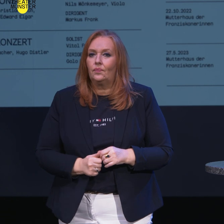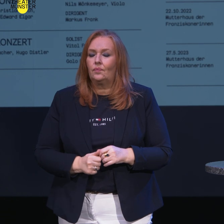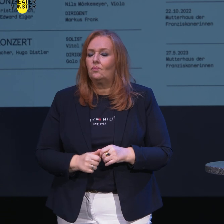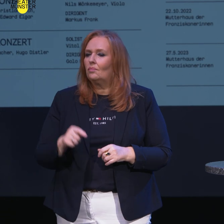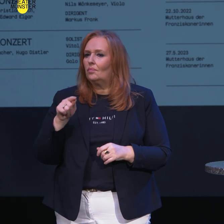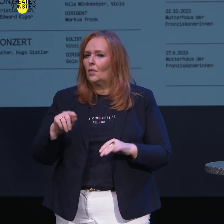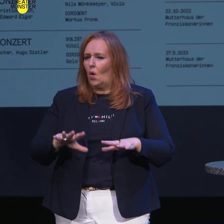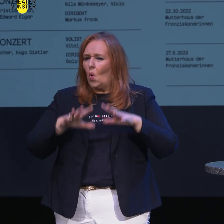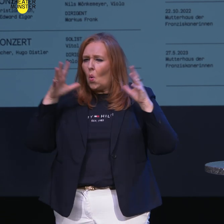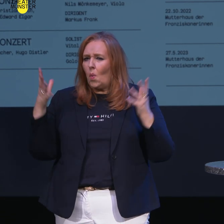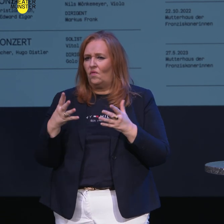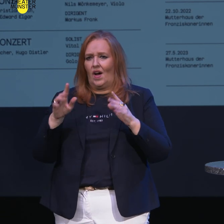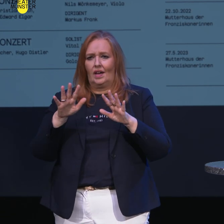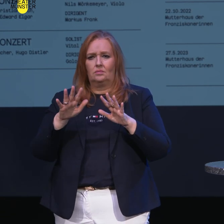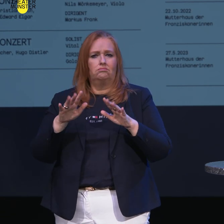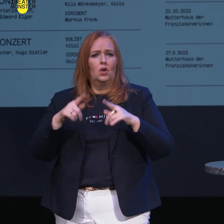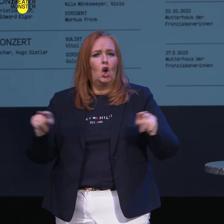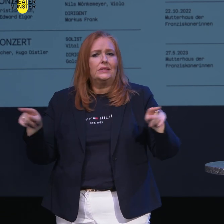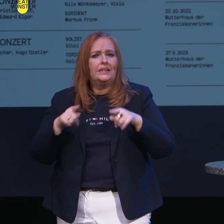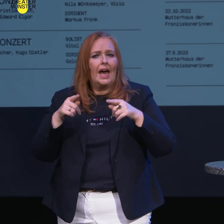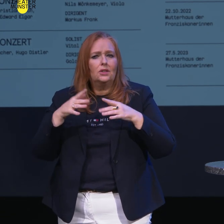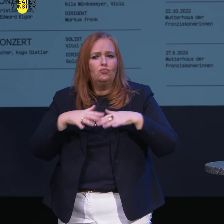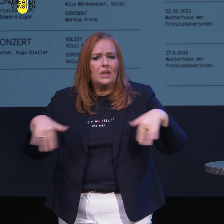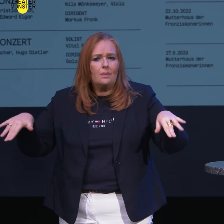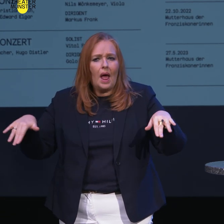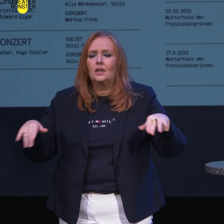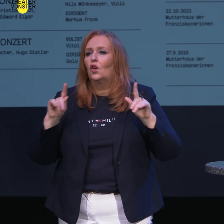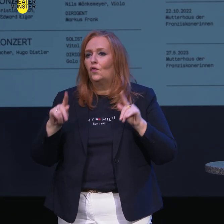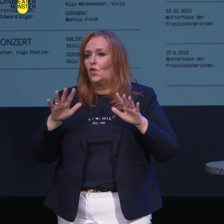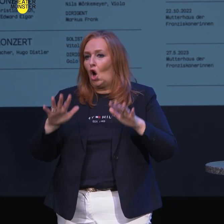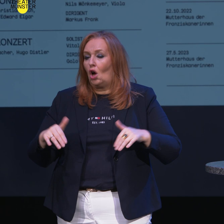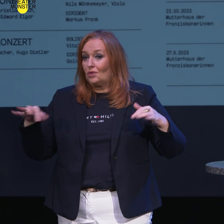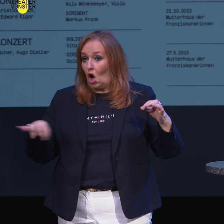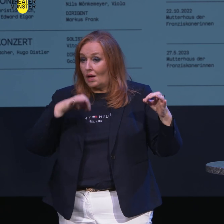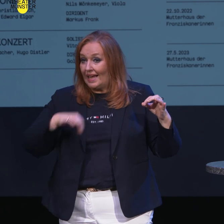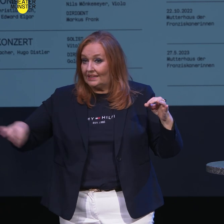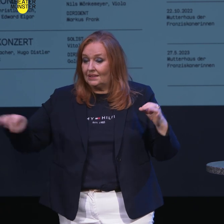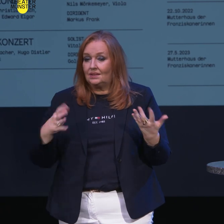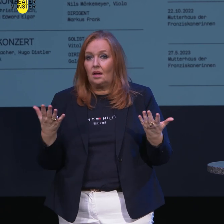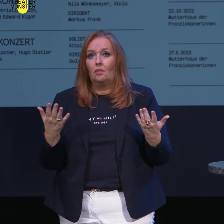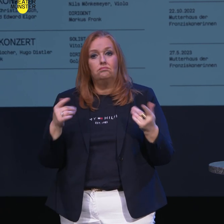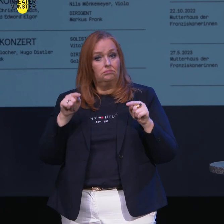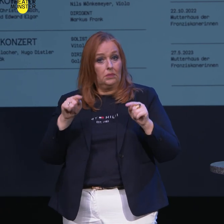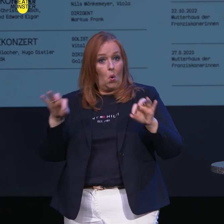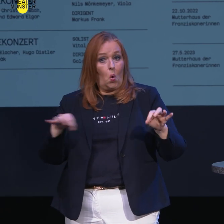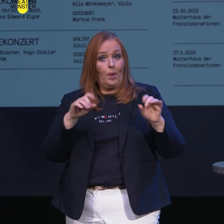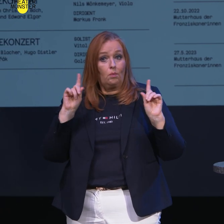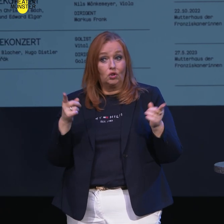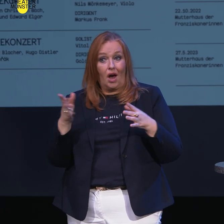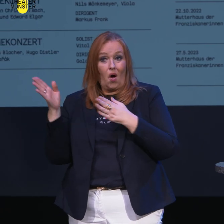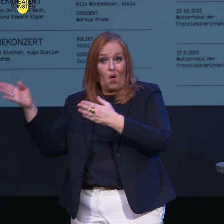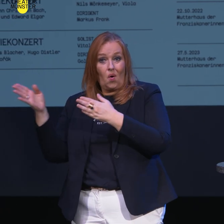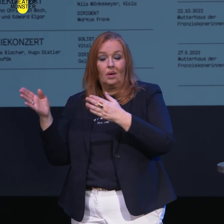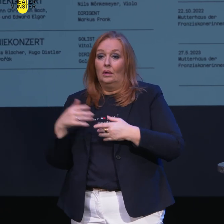Der Umfang unseres Konzertspielplans ist ja für ein Orchester, das ja auch in der Oper zu spielen hat,